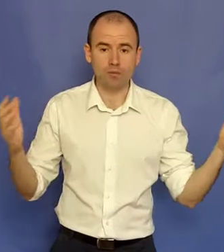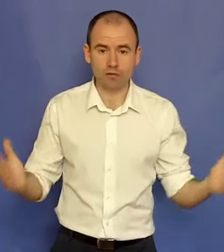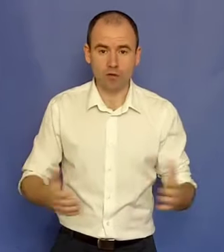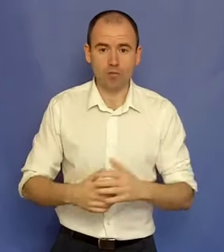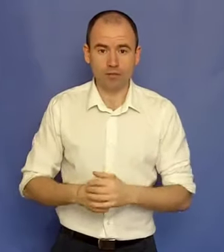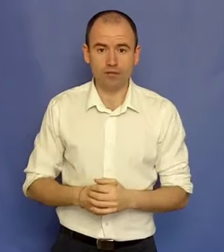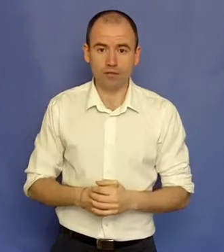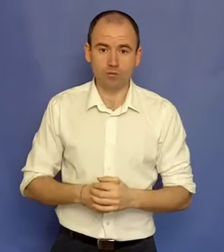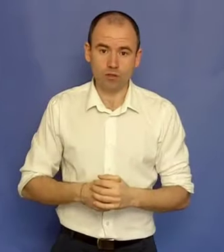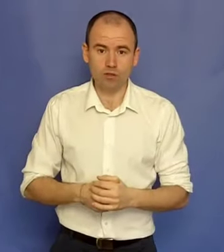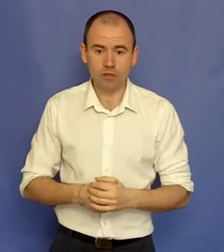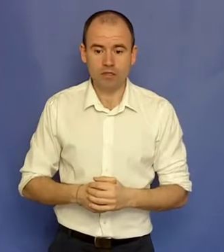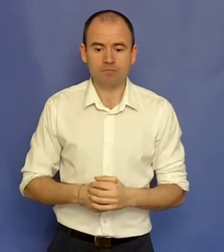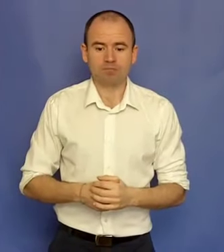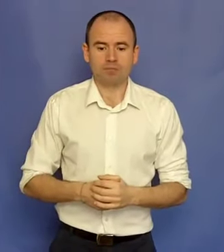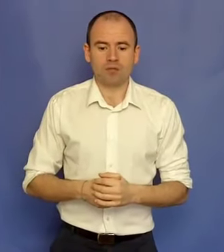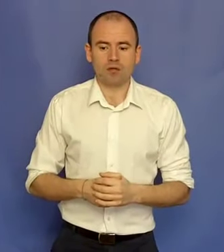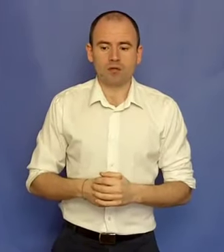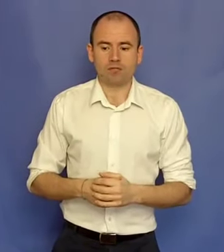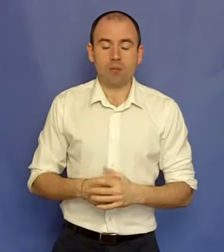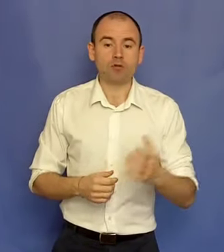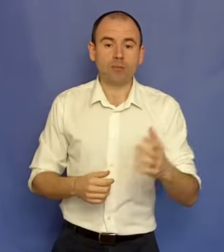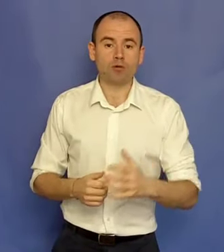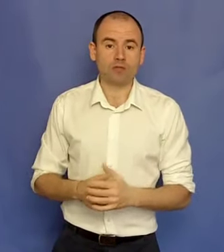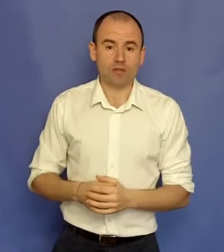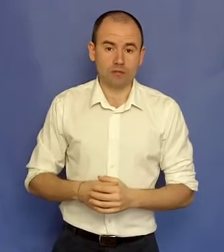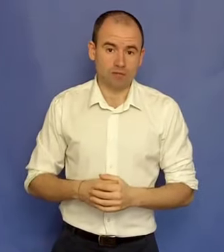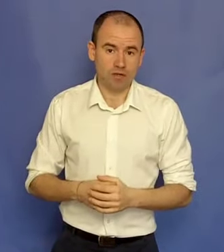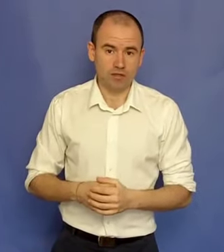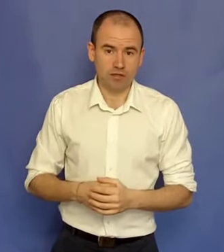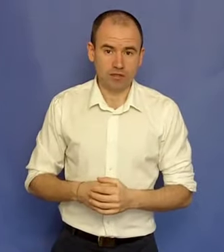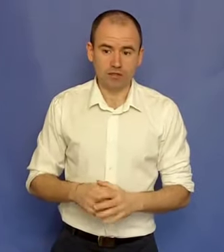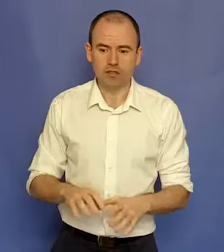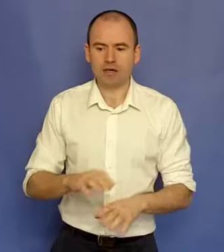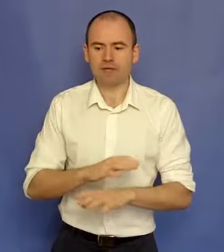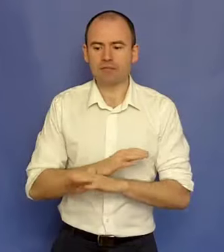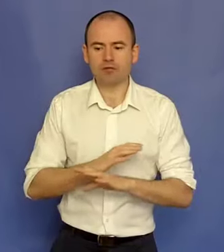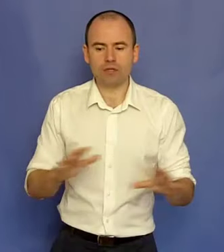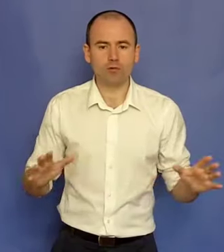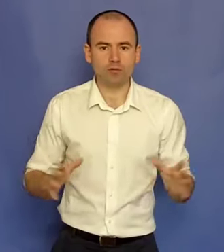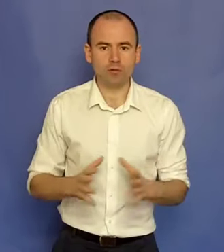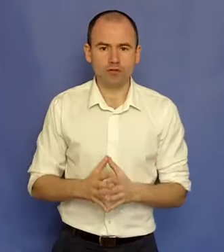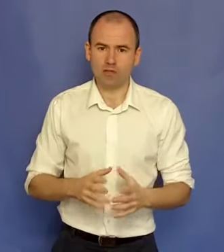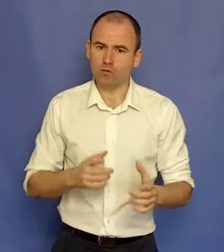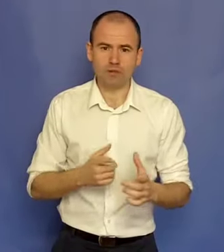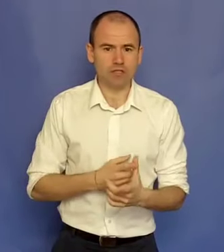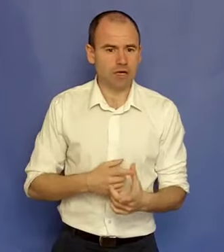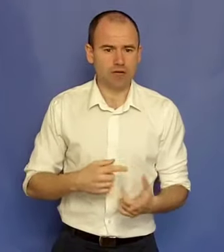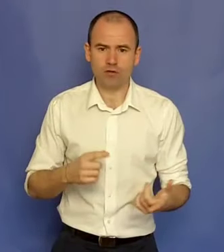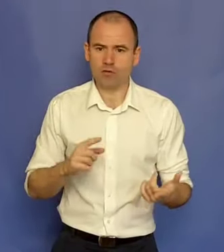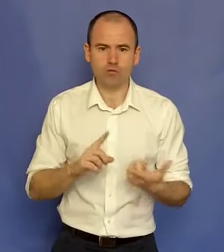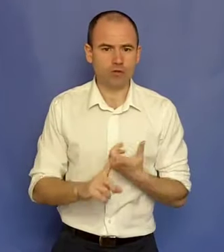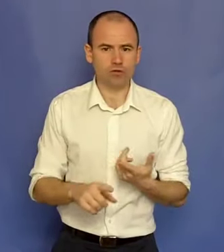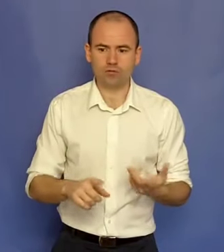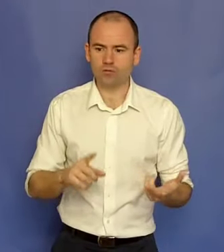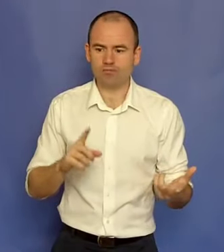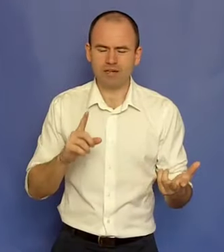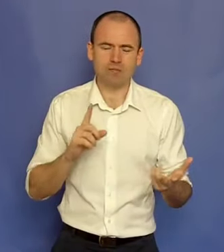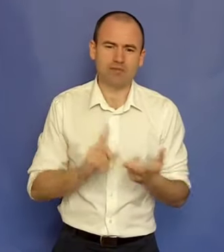propovăduiau părinții și bunicii, am văzut la Politehnică să mă fac inginer, deși nu aveam nicio treabă cu domeniul ăsta. Nu-mi plăcea, nu eram curios, eram